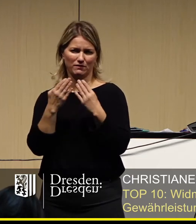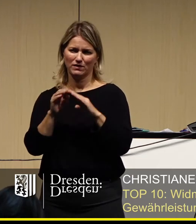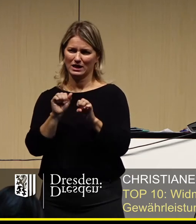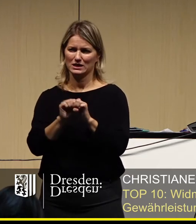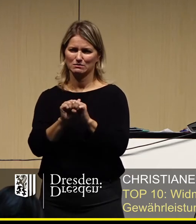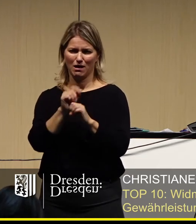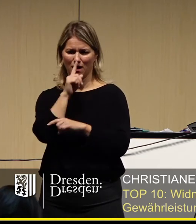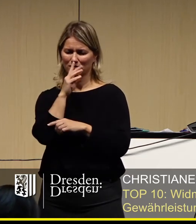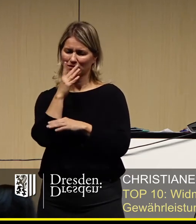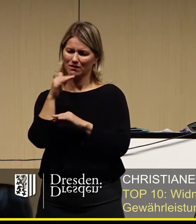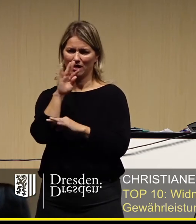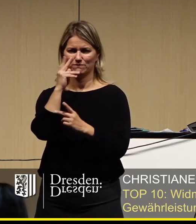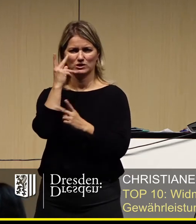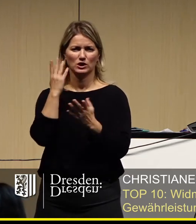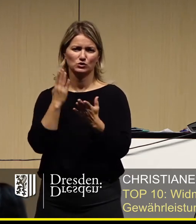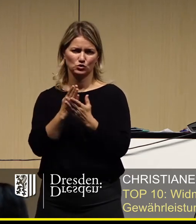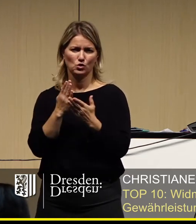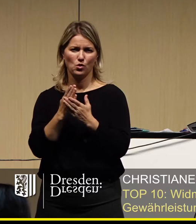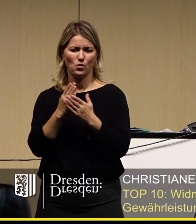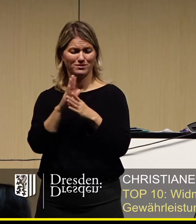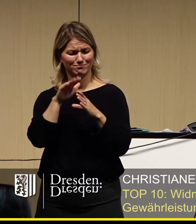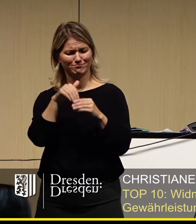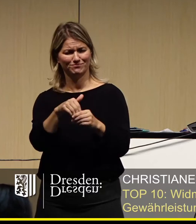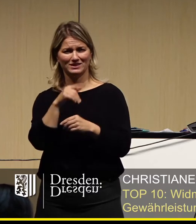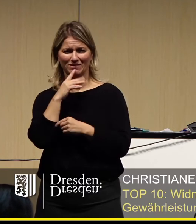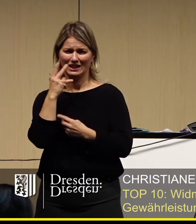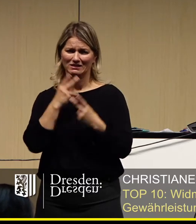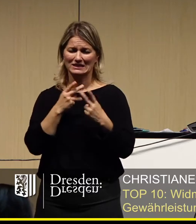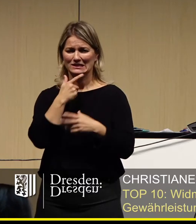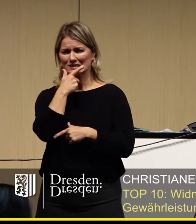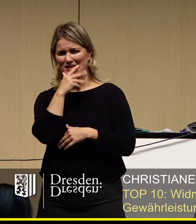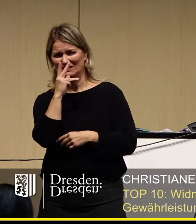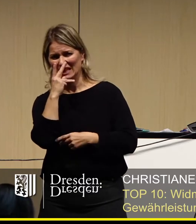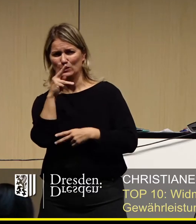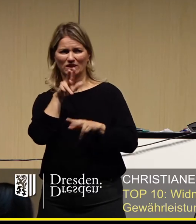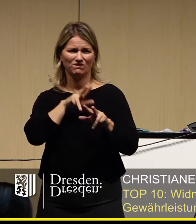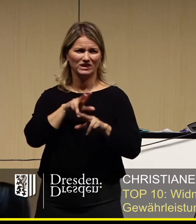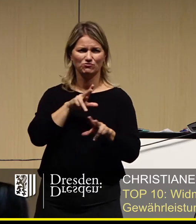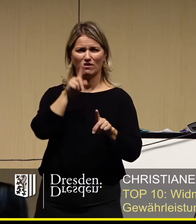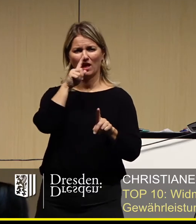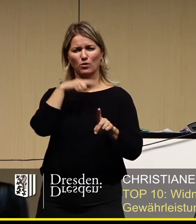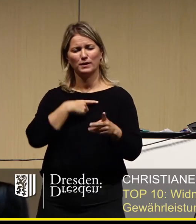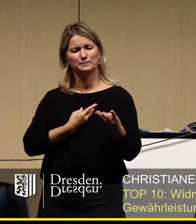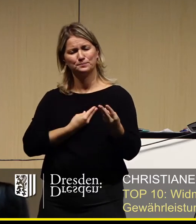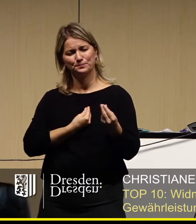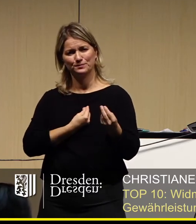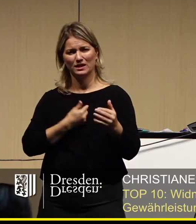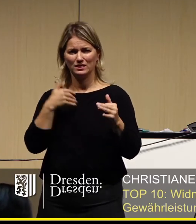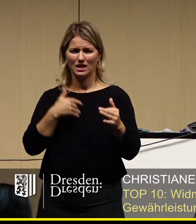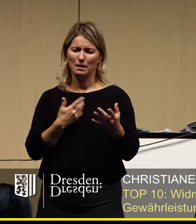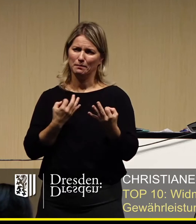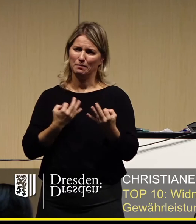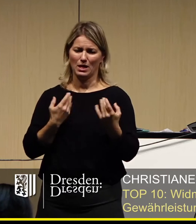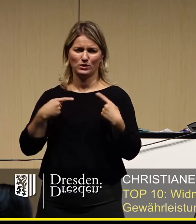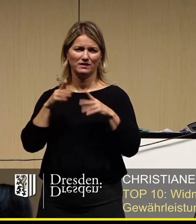mit all den Facetten, die da dranhängen, nicht nur die wirtschaftlichen, auch die emotionalen, das ist heute schon genannt worden,